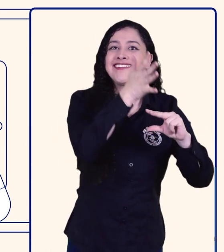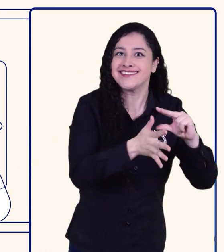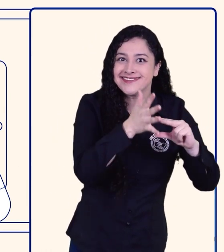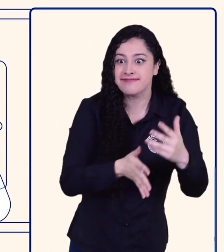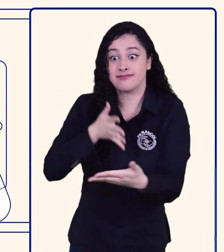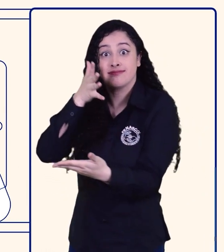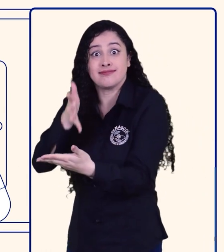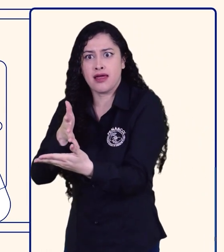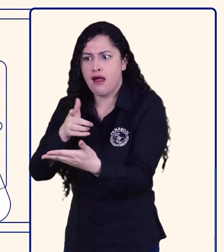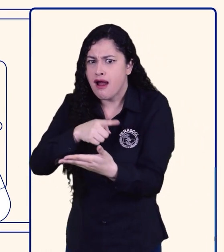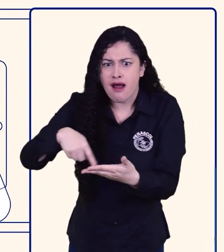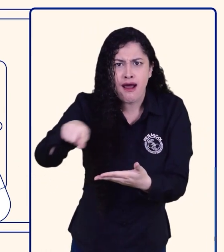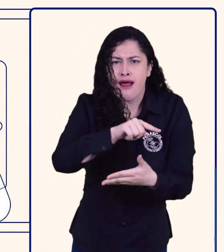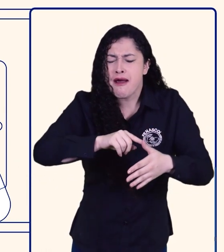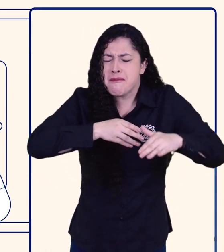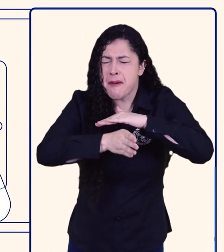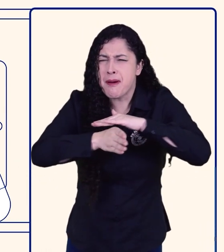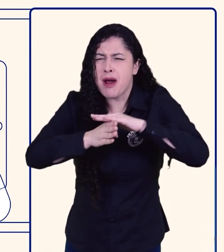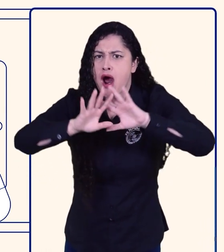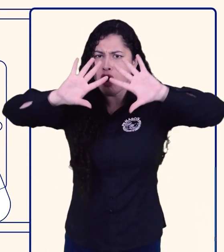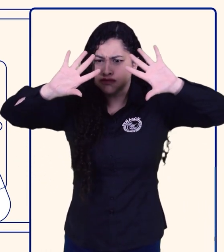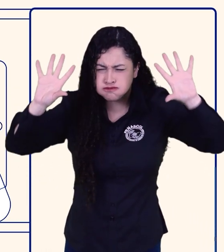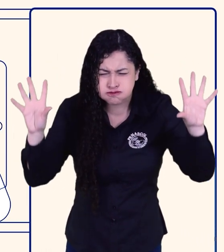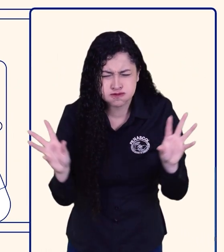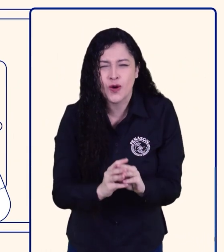561,021 comunicaciones